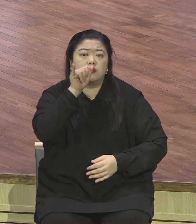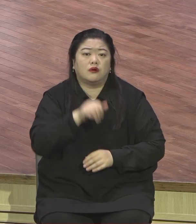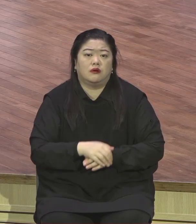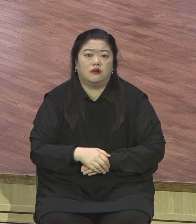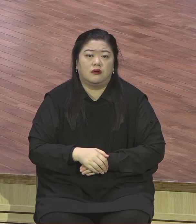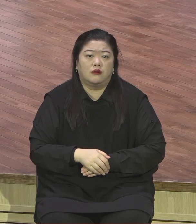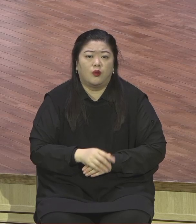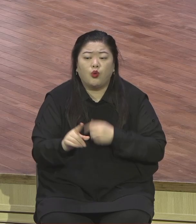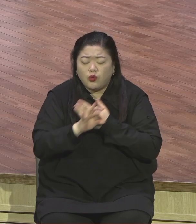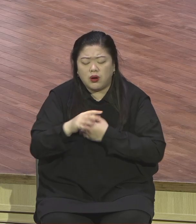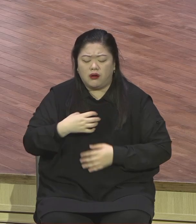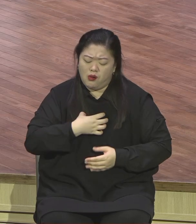하란 말이냐